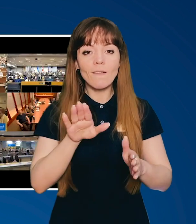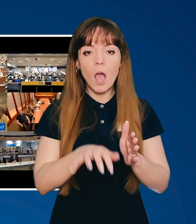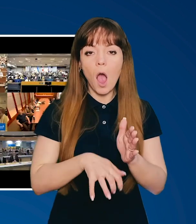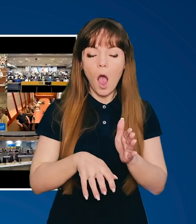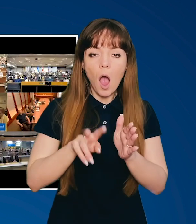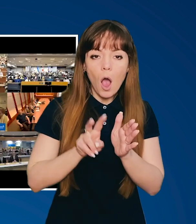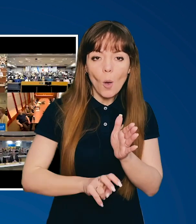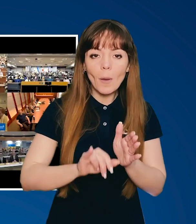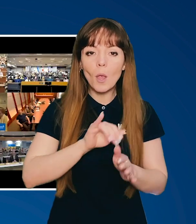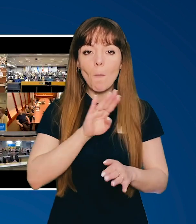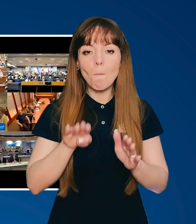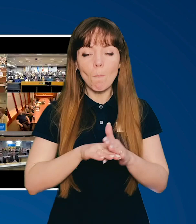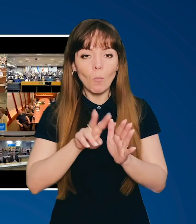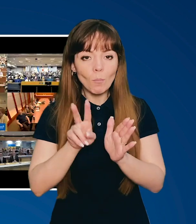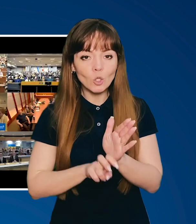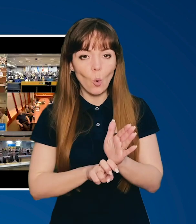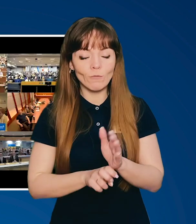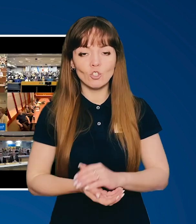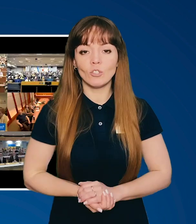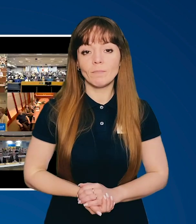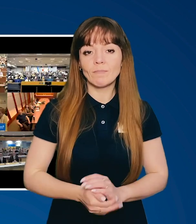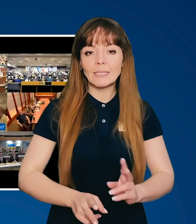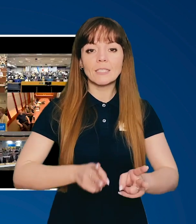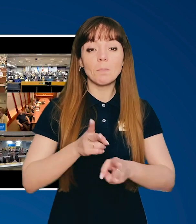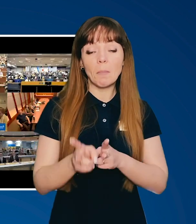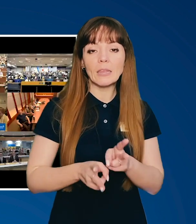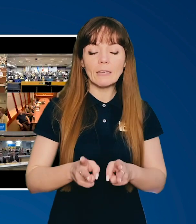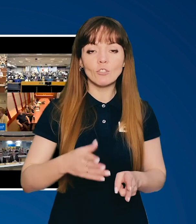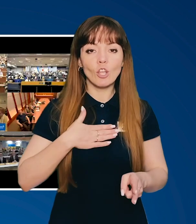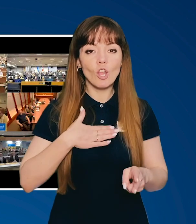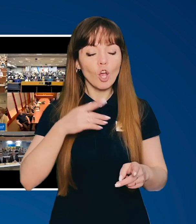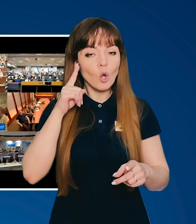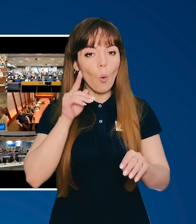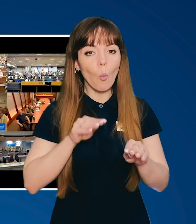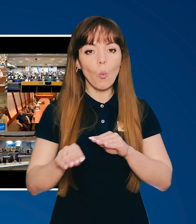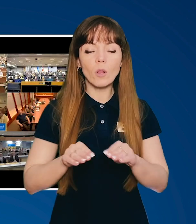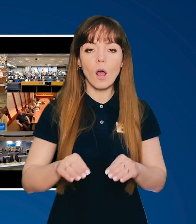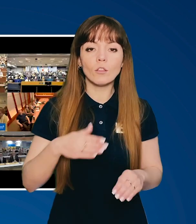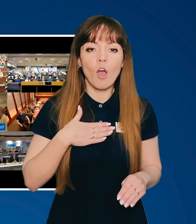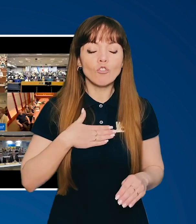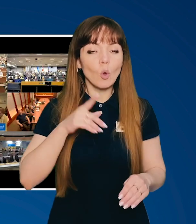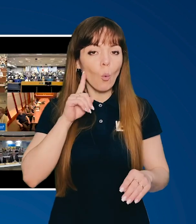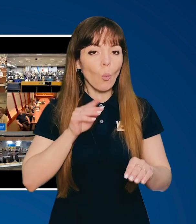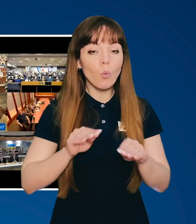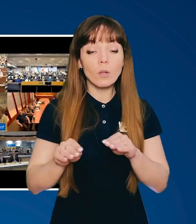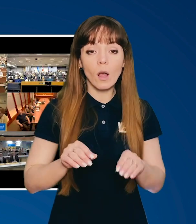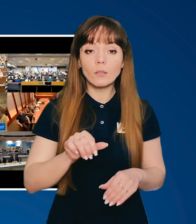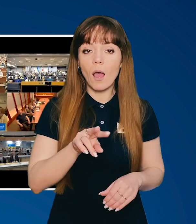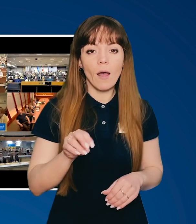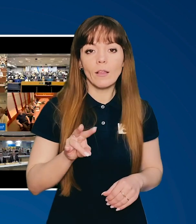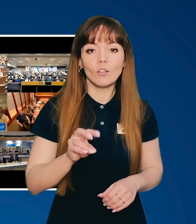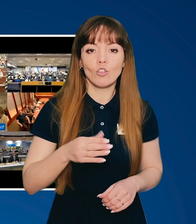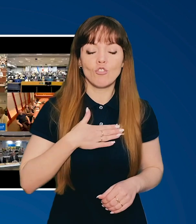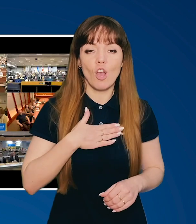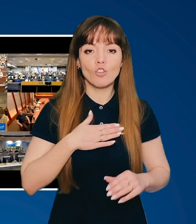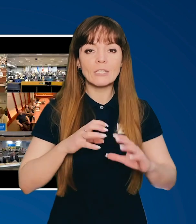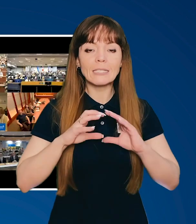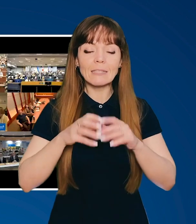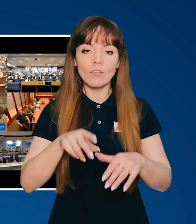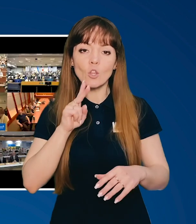окопах і в бомбосховищах. Змінився наш уклад. Наш уклад, але не наш світогляд.